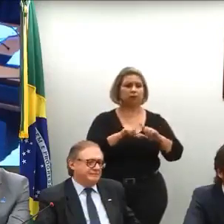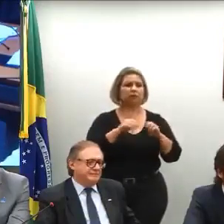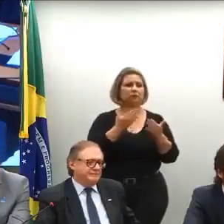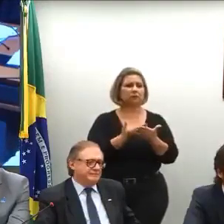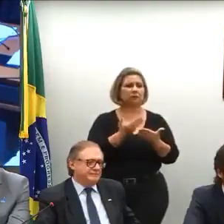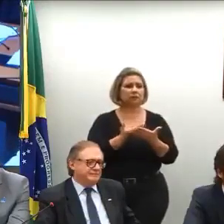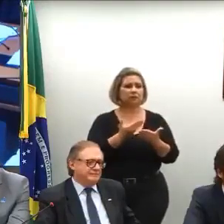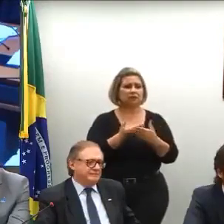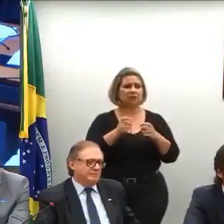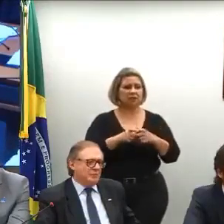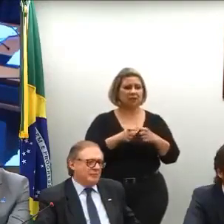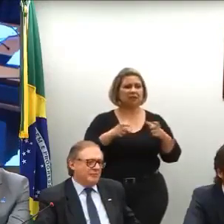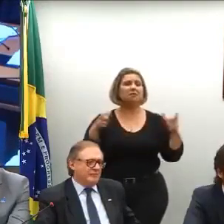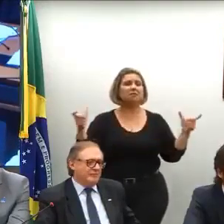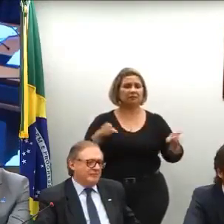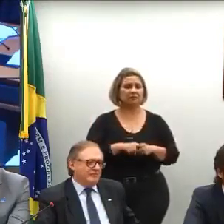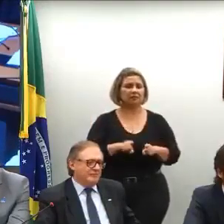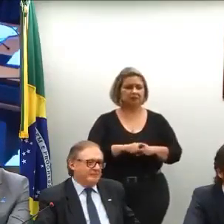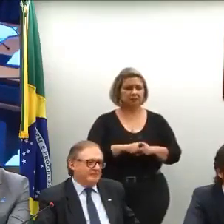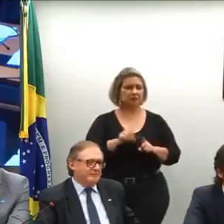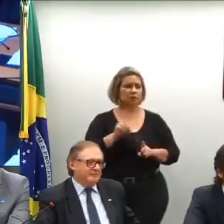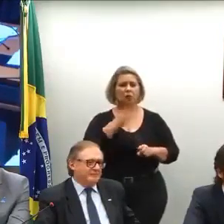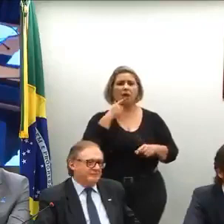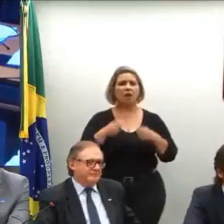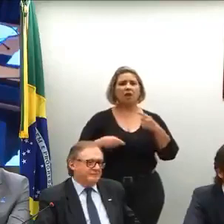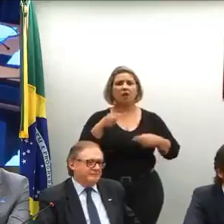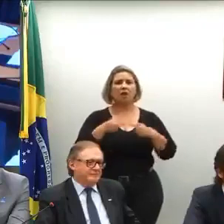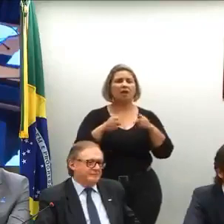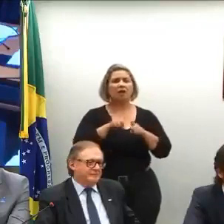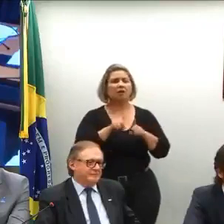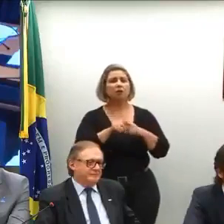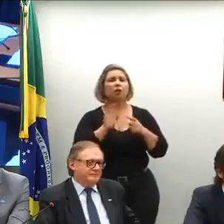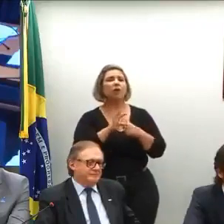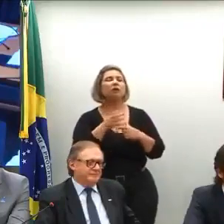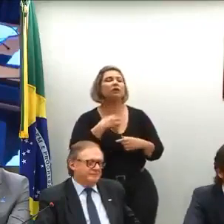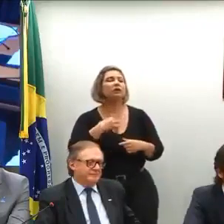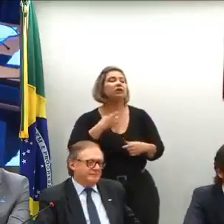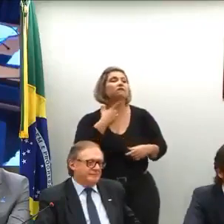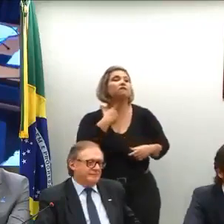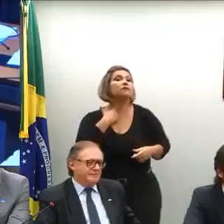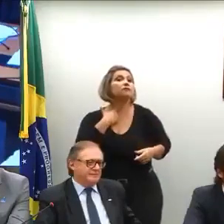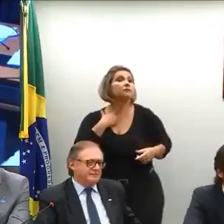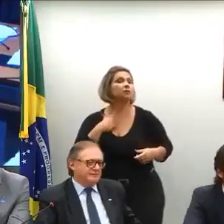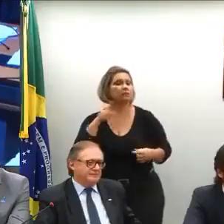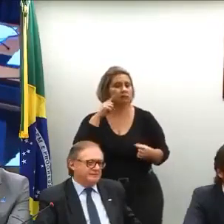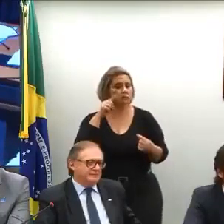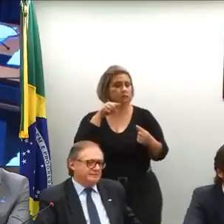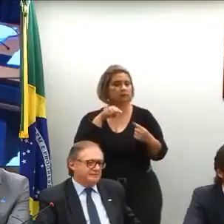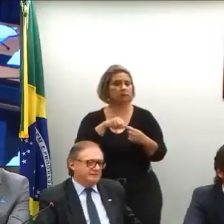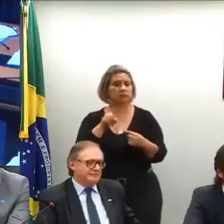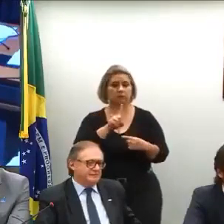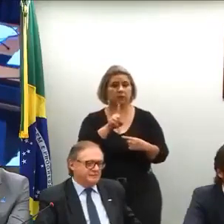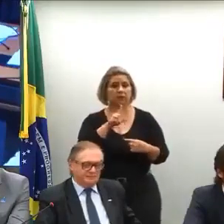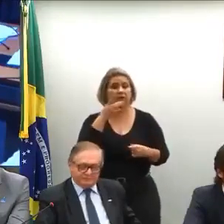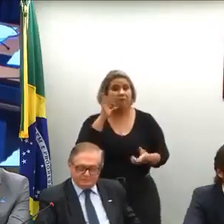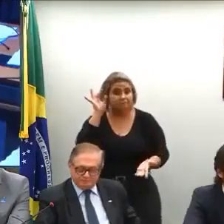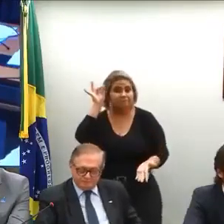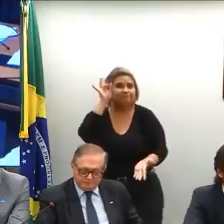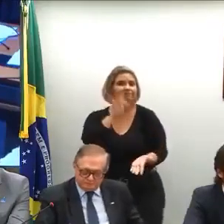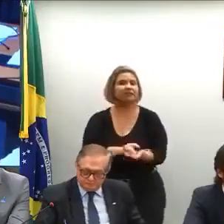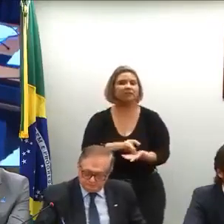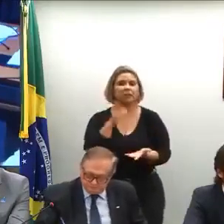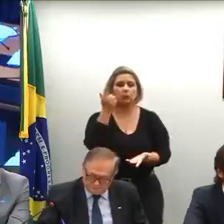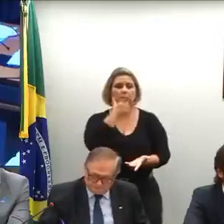é que o maior desafio que a gente tem não é ficar fazendo lista de desejos, não é criar objetivos, é implementar de fato.